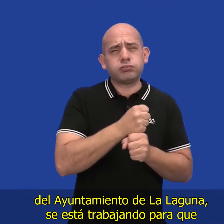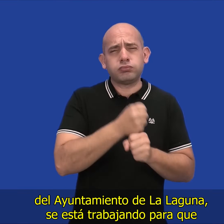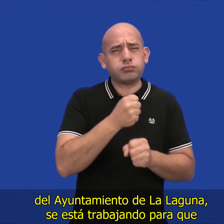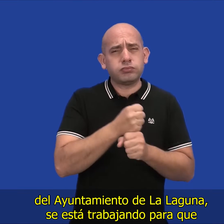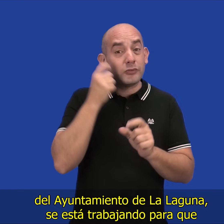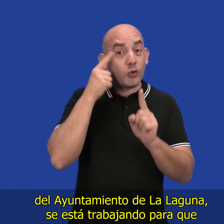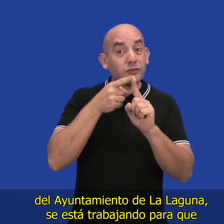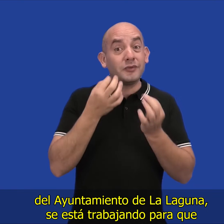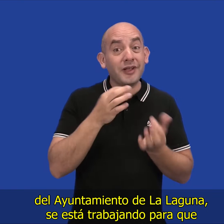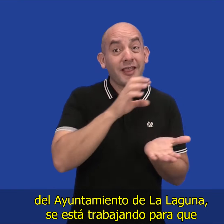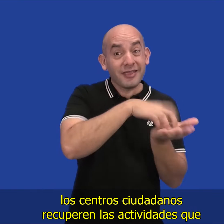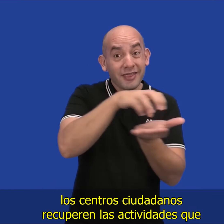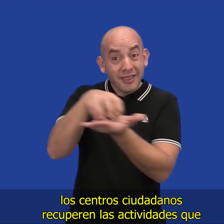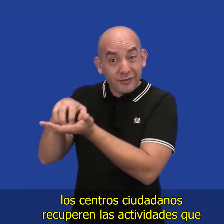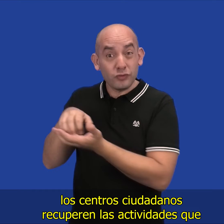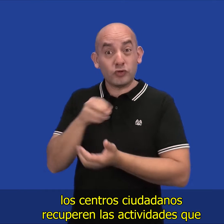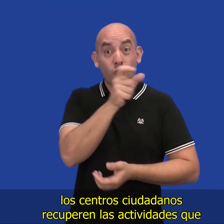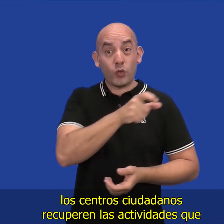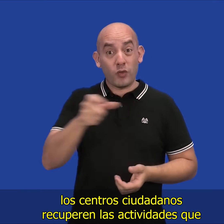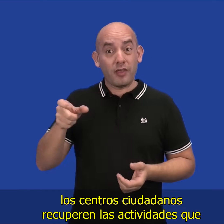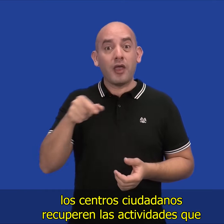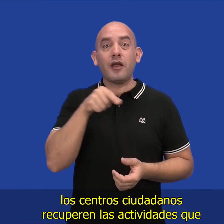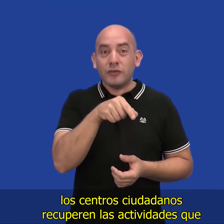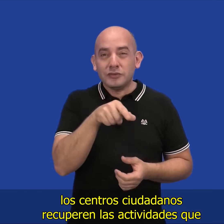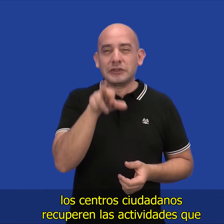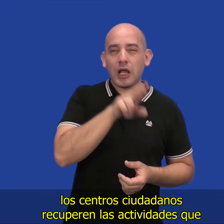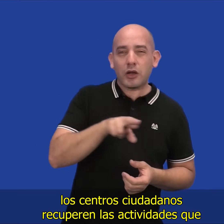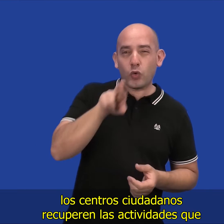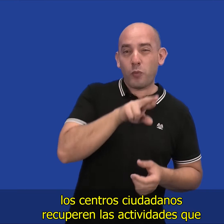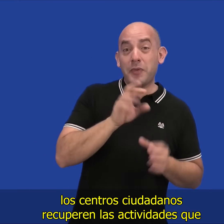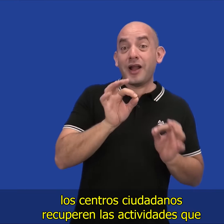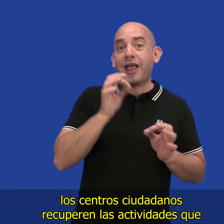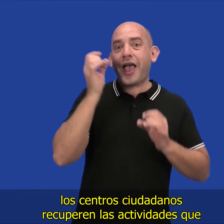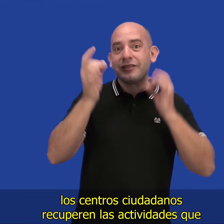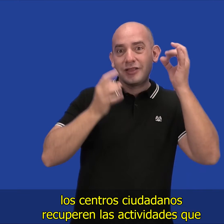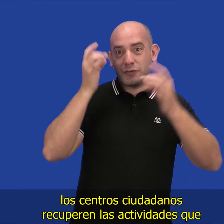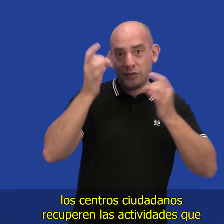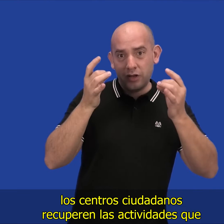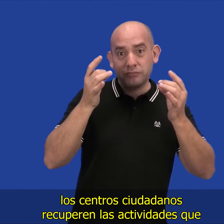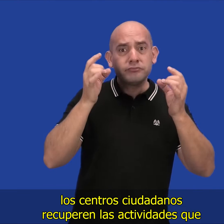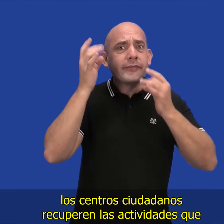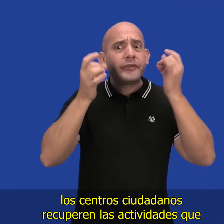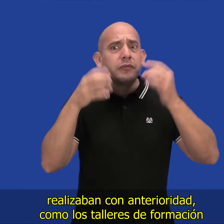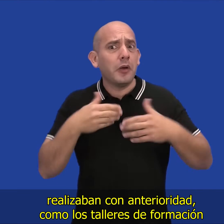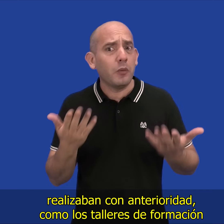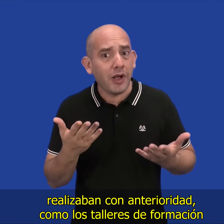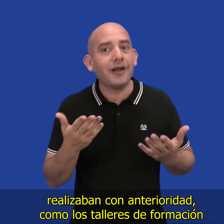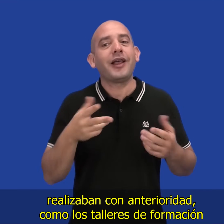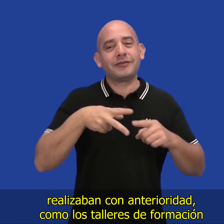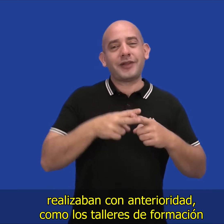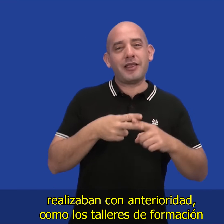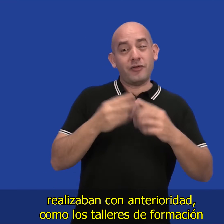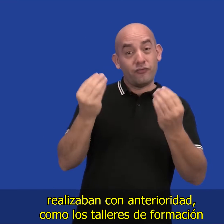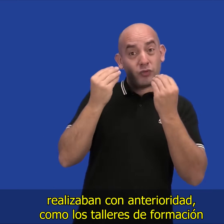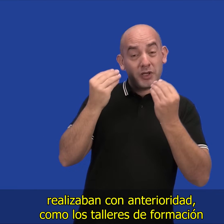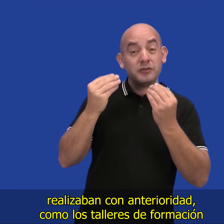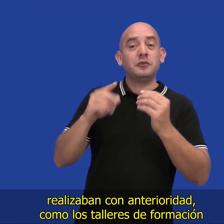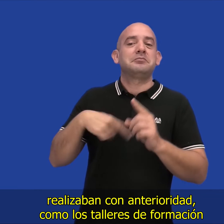Se está trabajando para que los centros ciudadanos recuperen las actividades que realizaban con anterioridad, como los talleres de